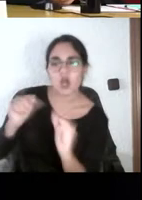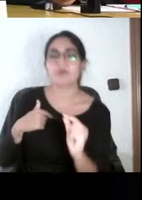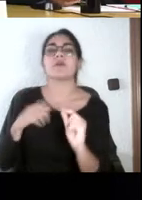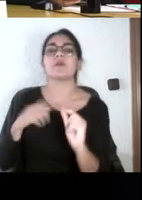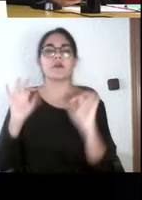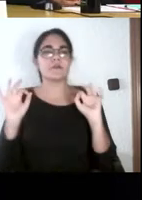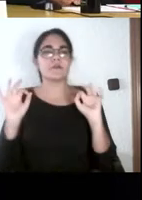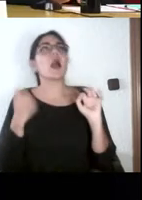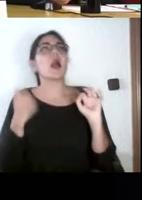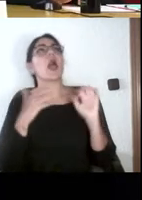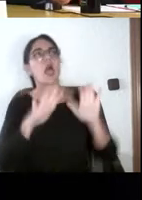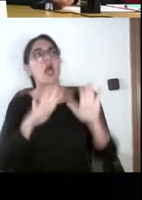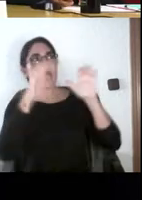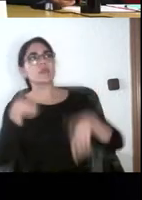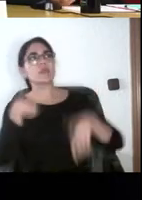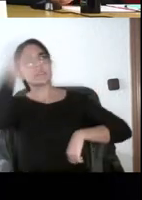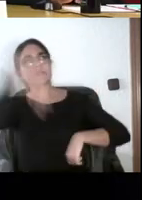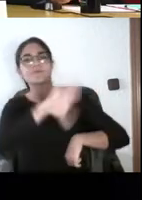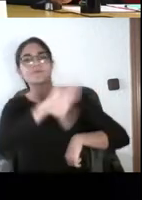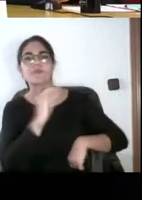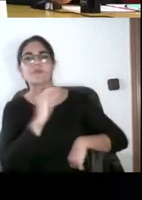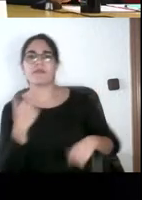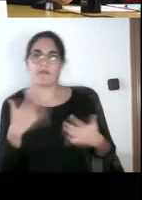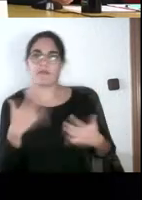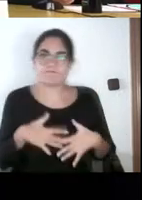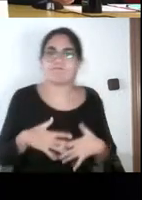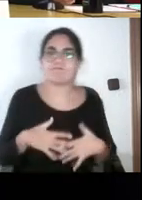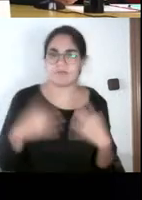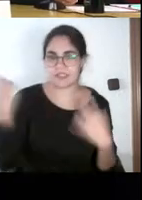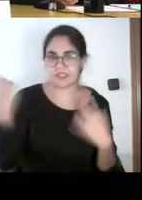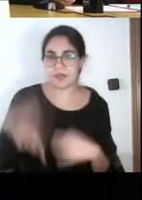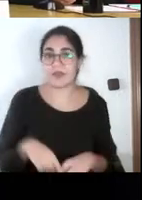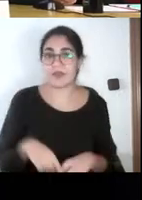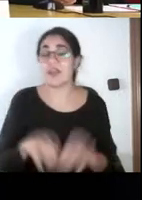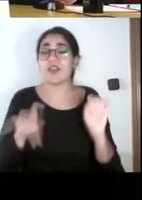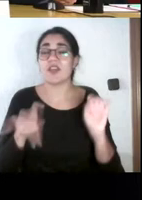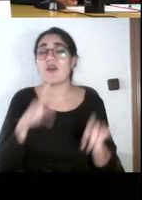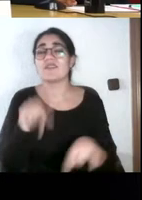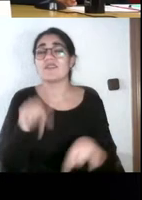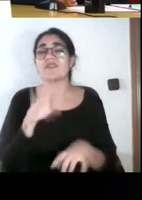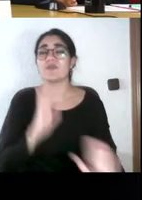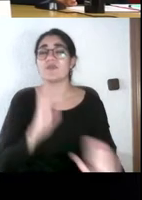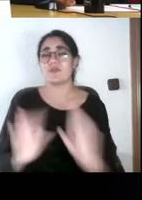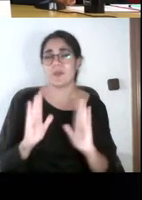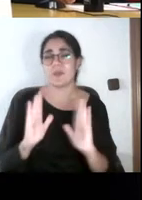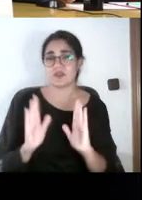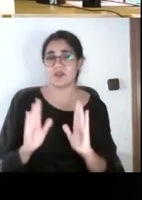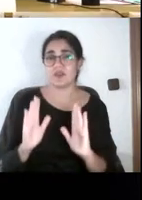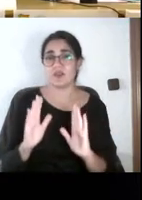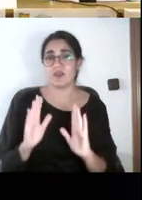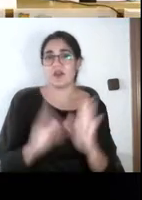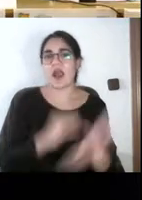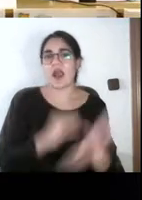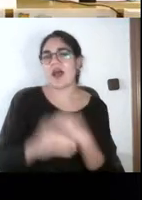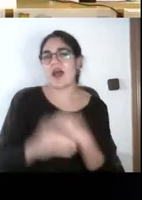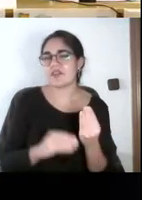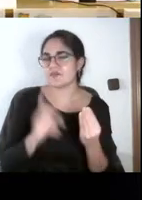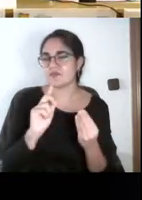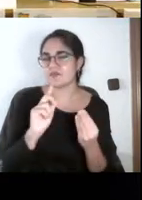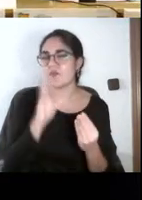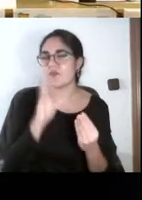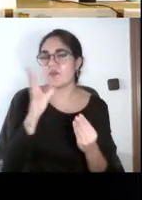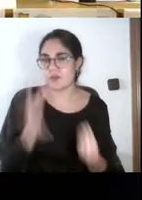Yo creo que todas sabemos en qué momento y cómo podríamos llevar a cabo eso y por qué no lo hacemos cuando no lo hacemos. Creo que eso es obvio,